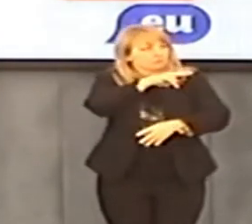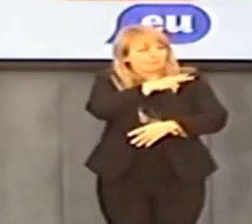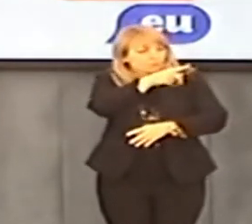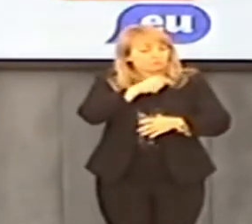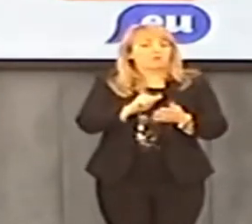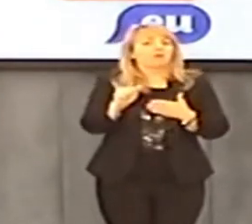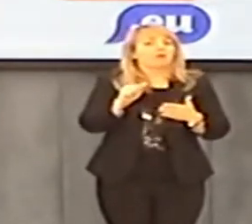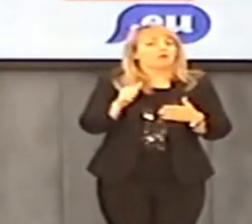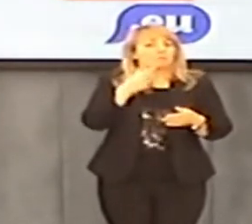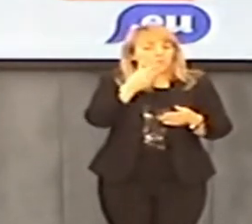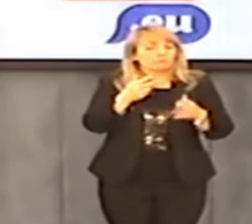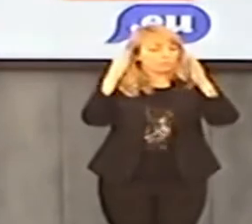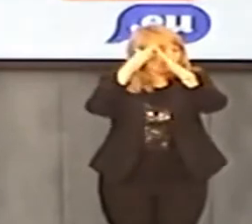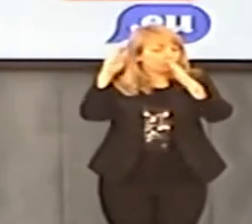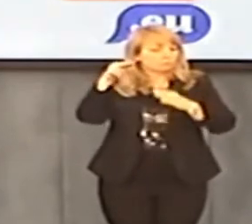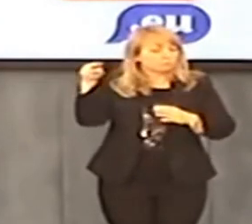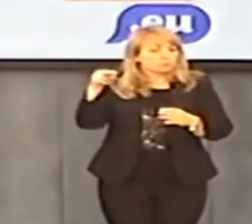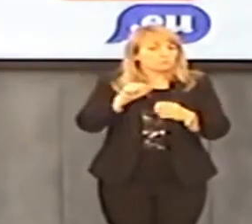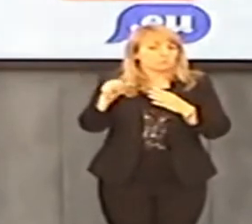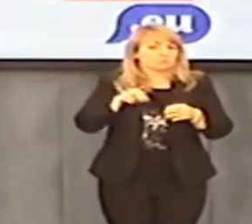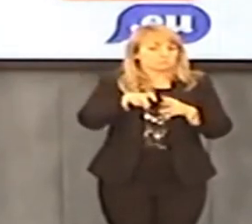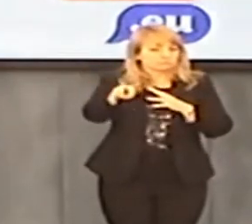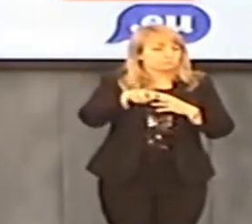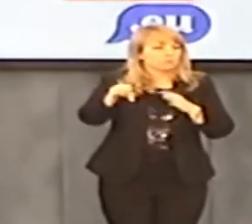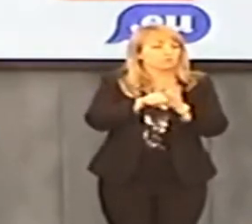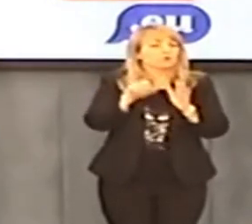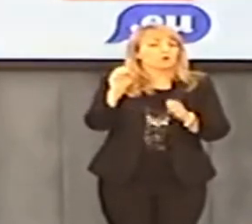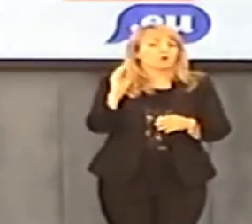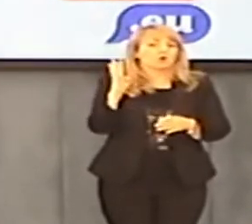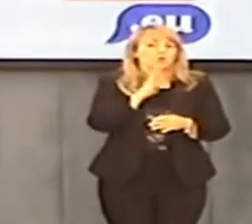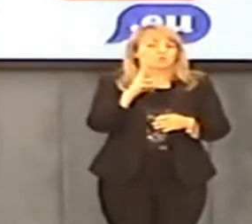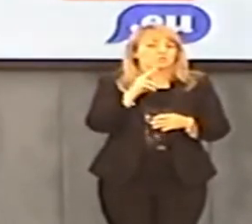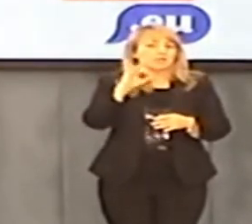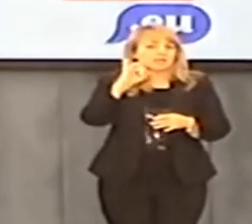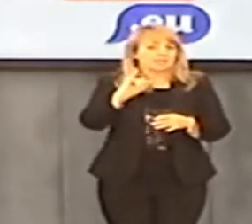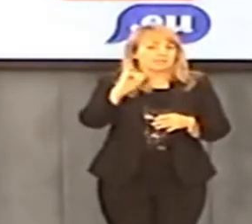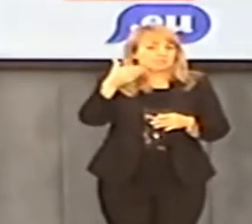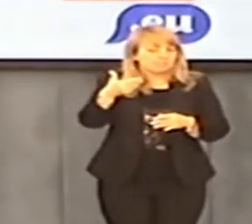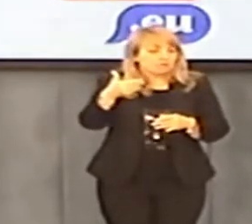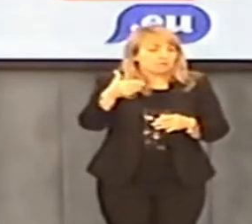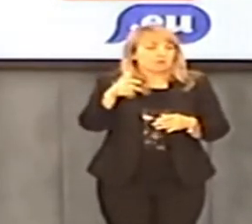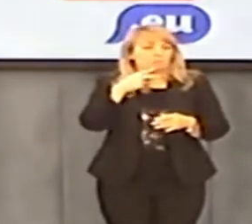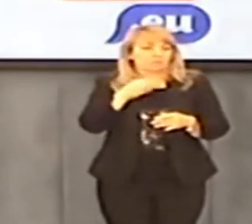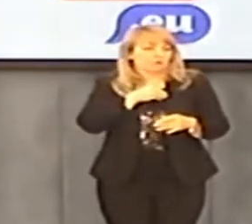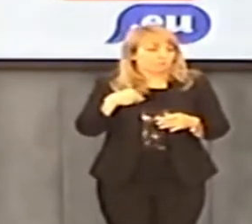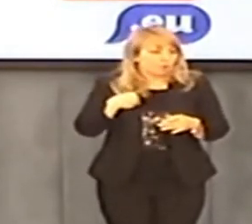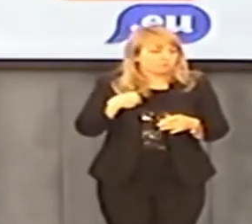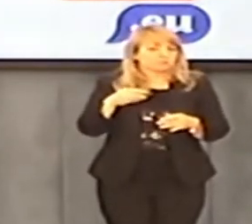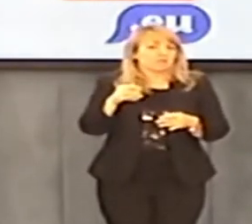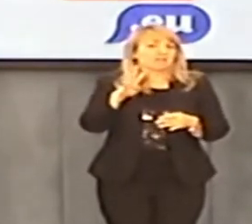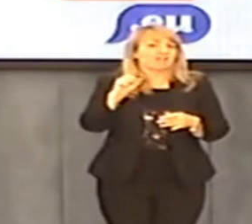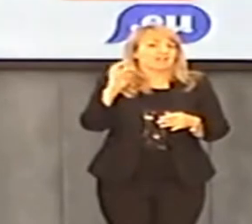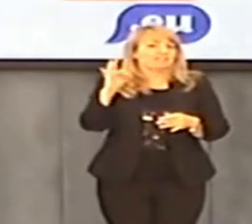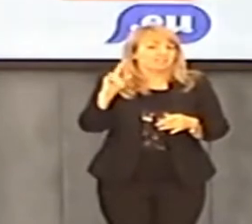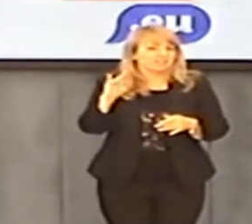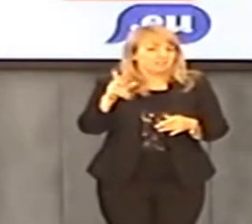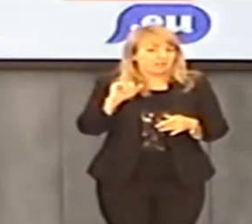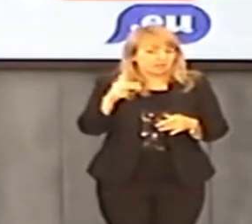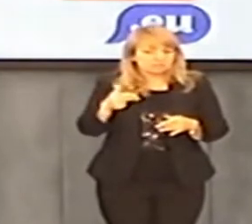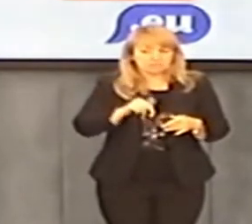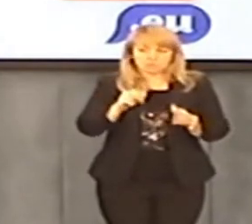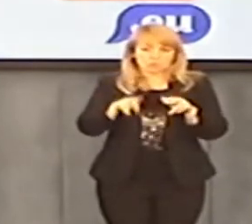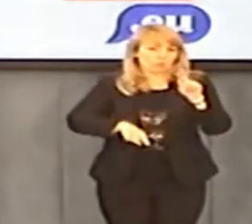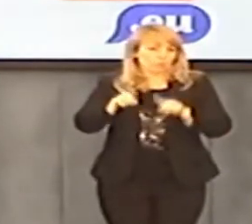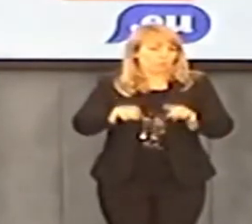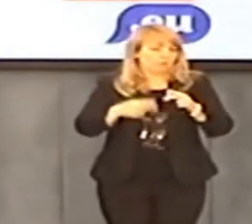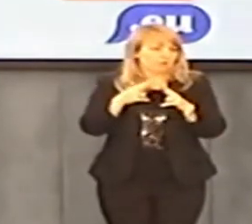Tak troszeczkę mnie panowie zaintrygowaliście, bo pan, panie przewodniczący powiedział o tym, że arcybiskup codziennie zapewne wychodzi do Rzymu, ale